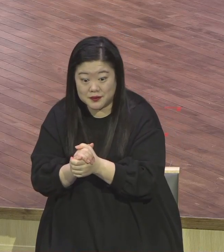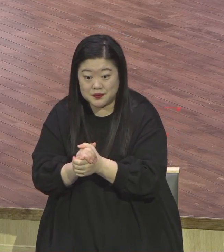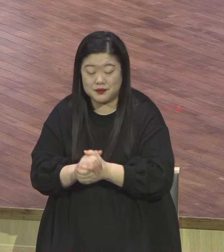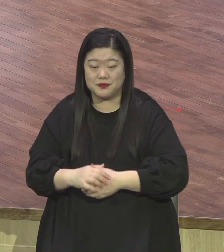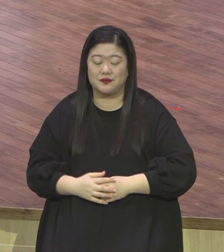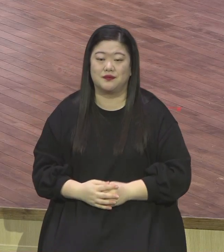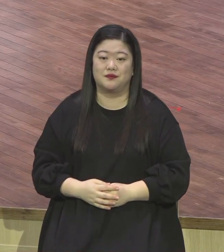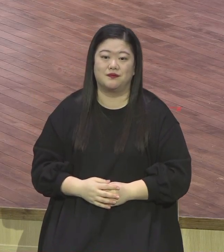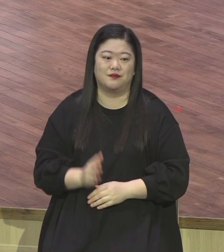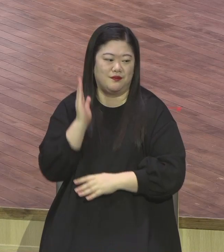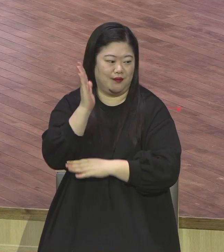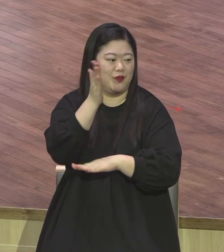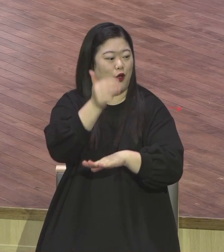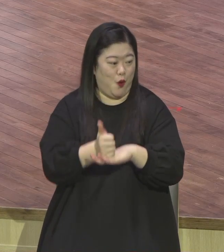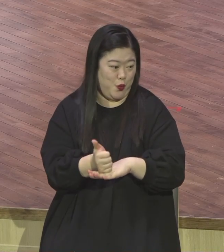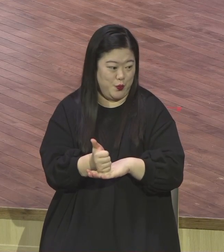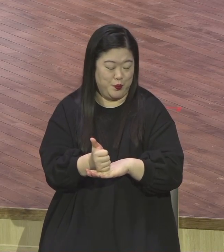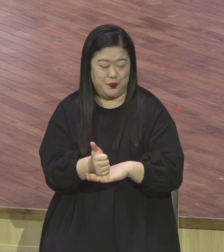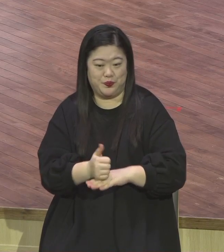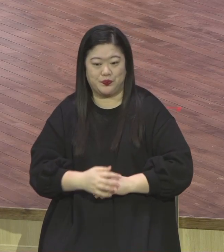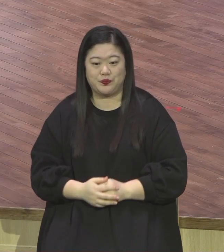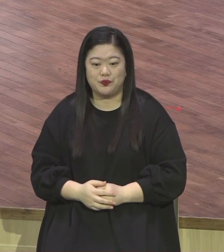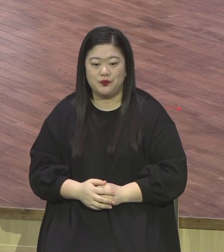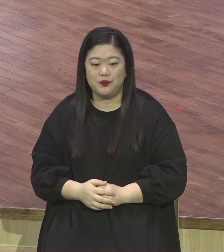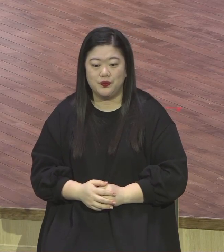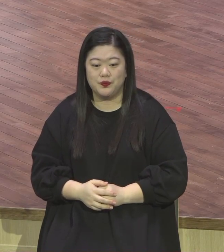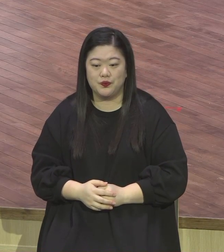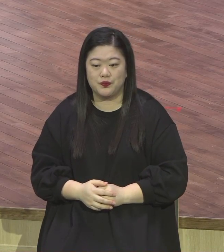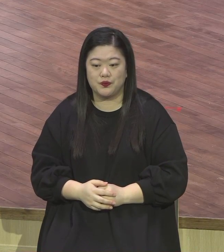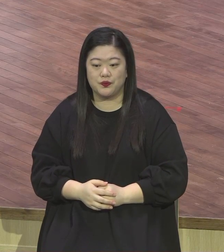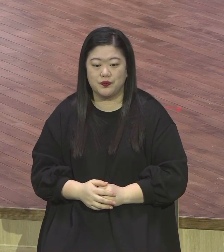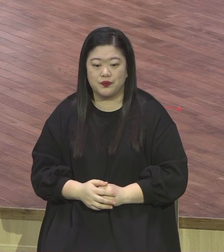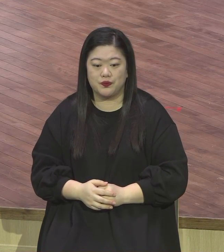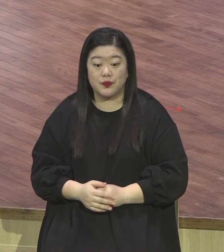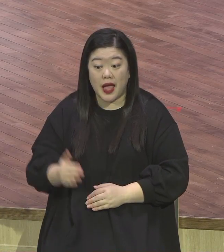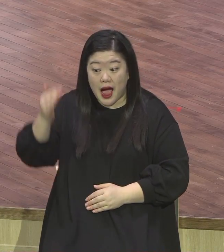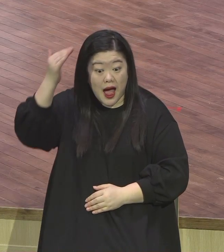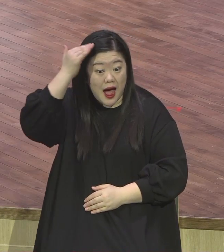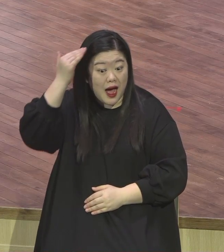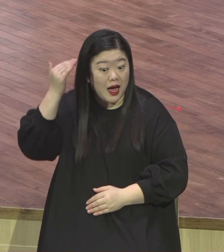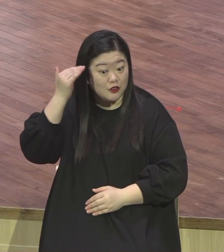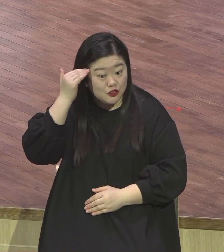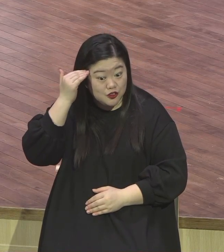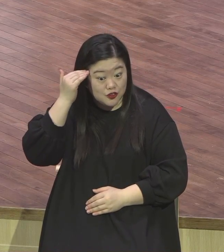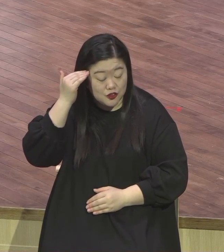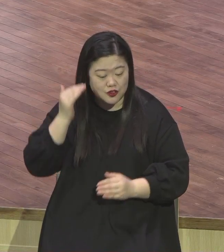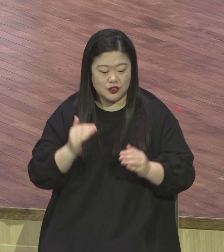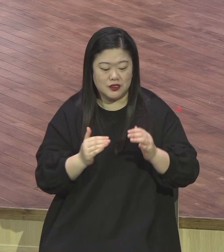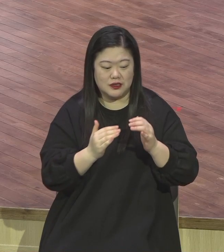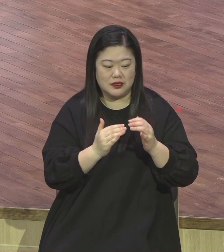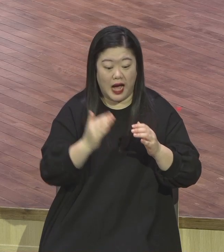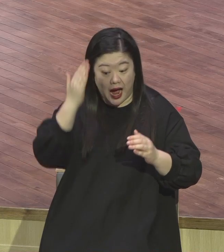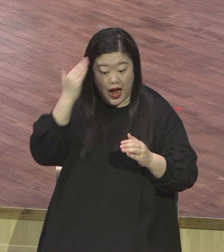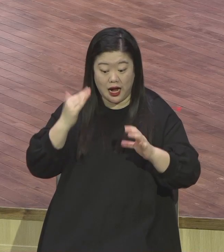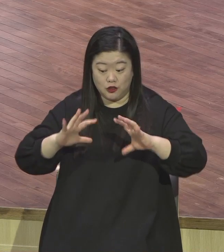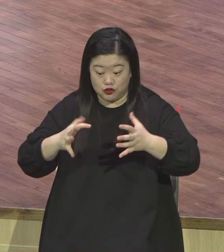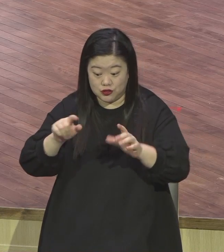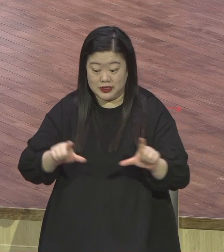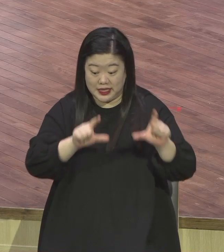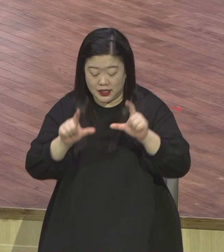결론입니다 우리나라에 사는 외국인들이 읽어야 될 필독수가 있어요 필독수가 있는데 그 책 제목이